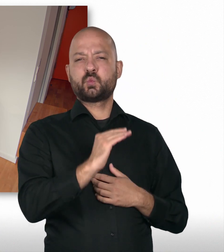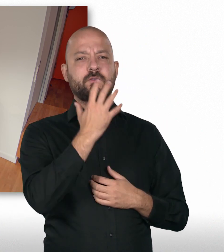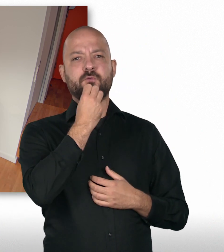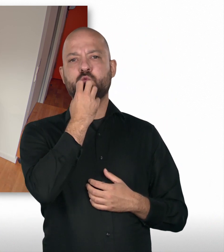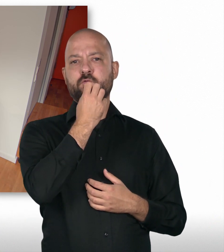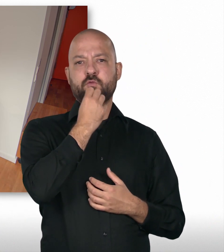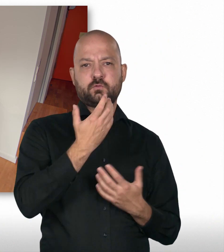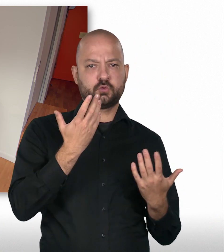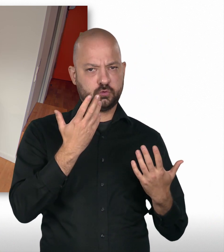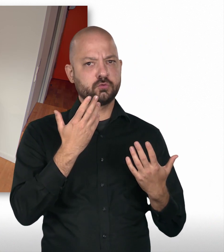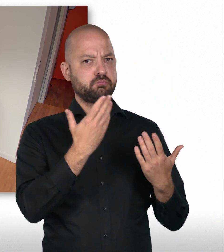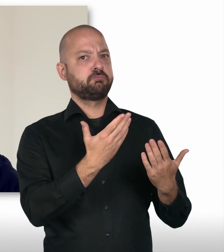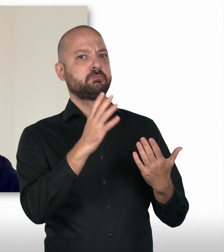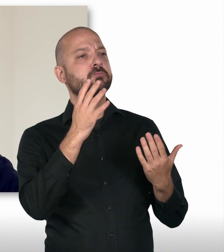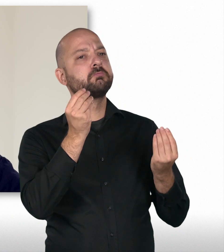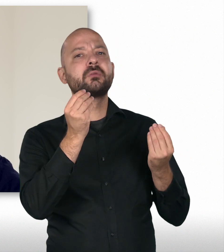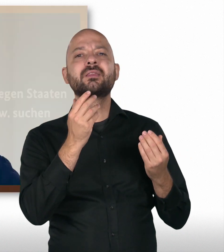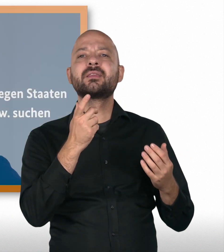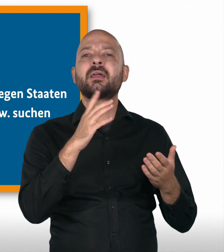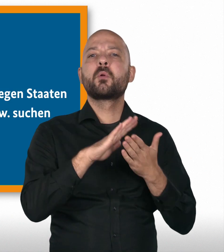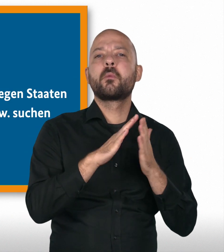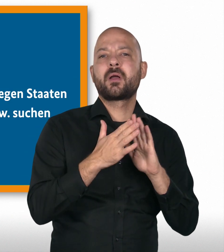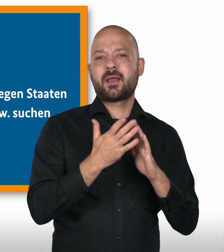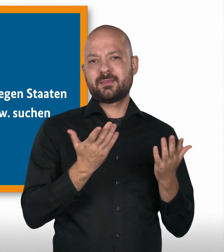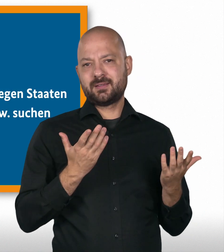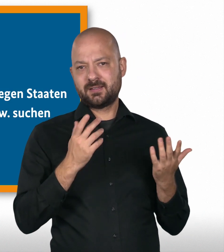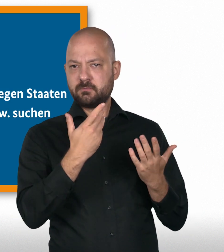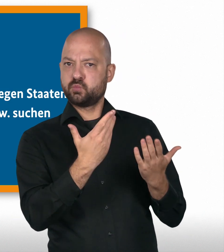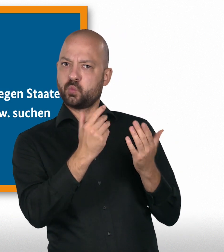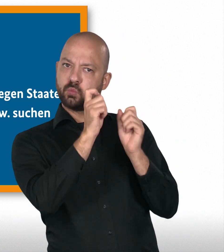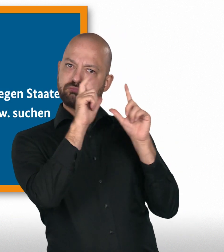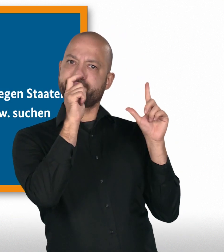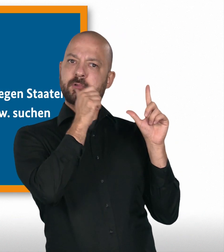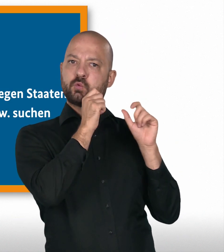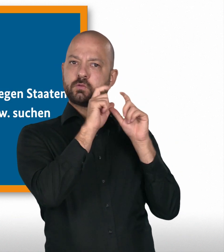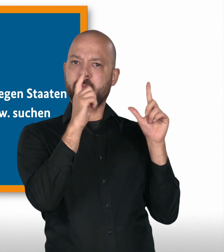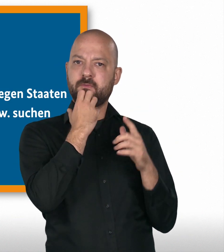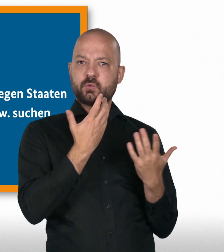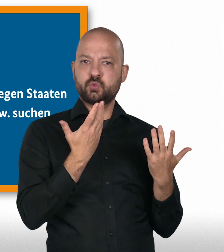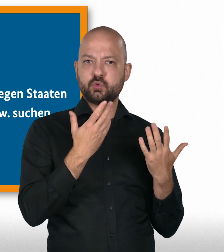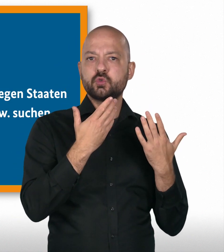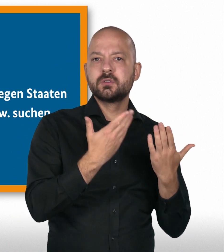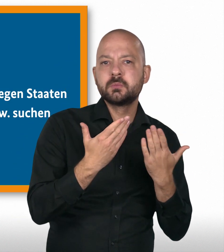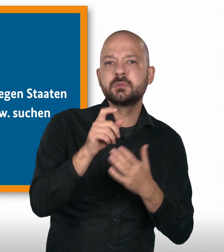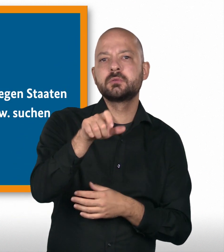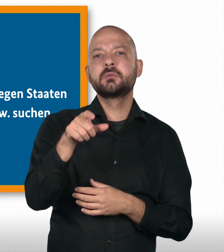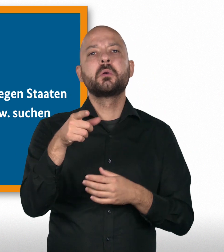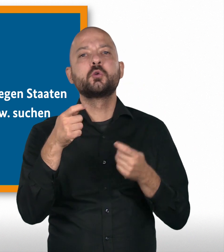frühester Kindheit anträumen und diesen Griff der Diplomatie als ihr Berufsbild haben wollen. Es gibt aber auch welche, die sich spontan nach dem Abi irgendwie